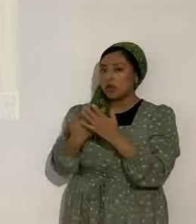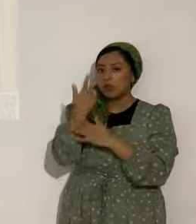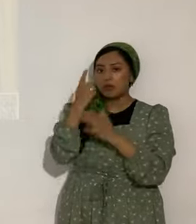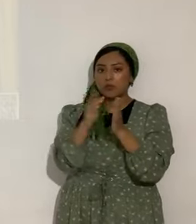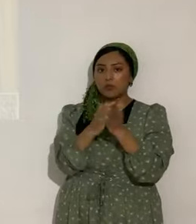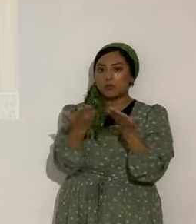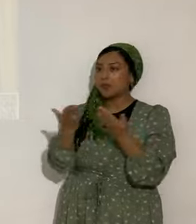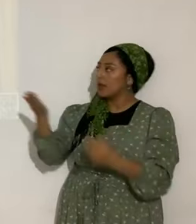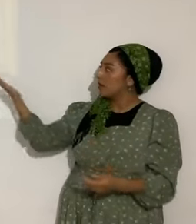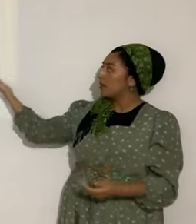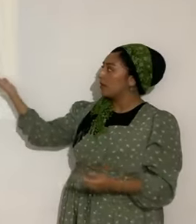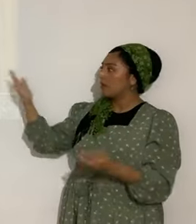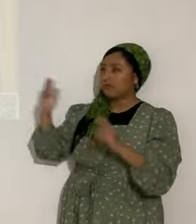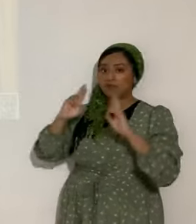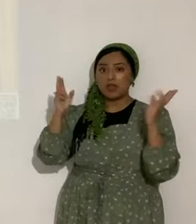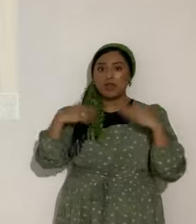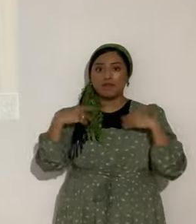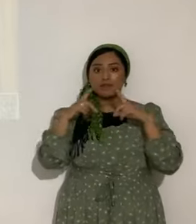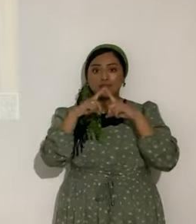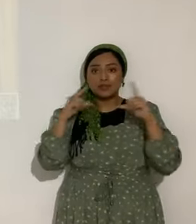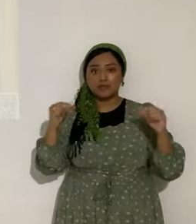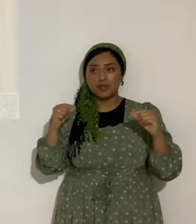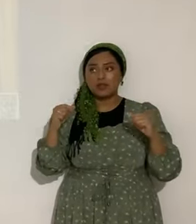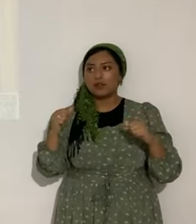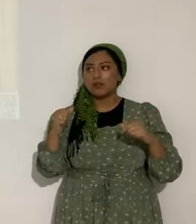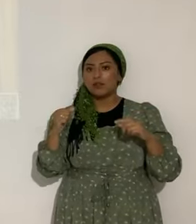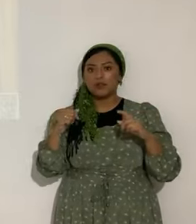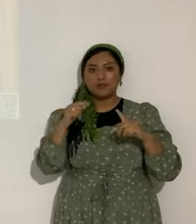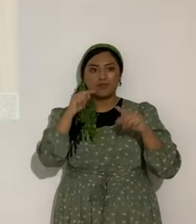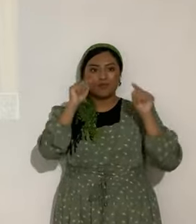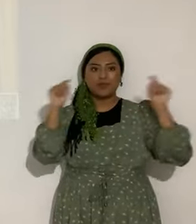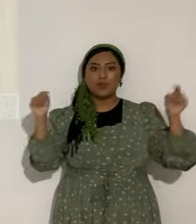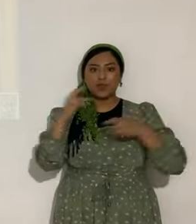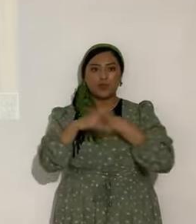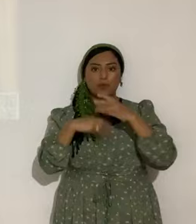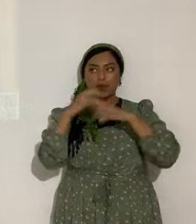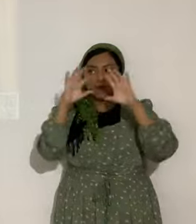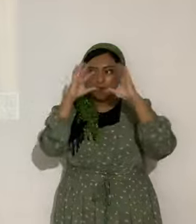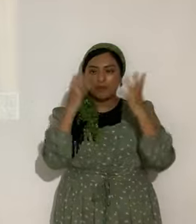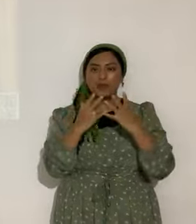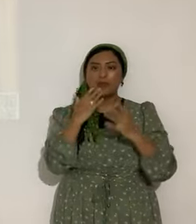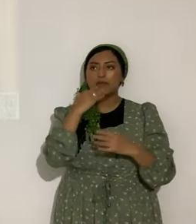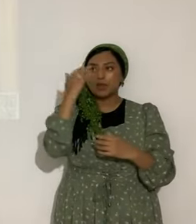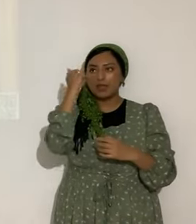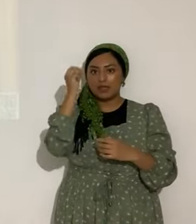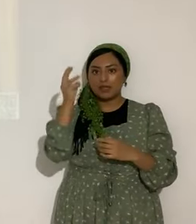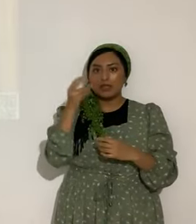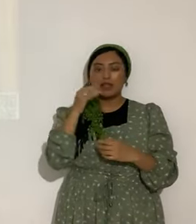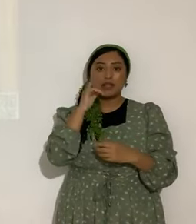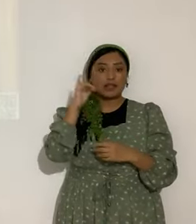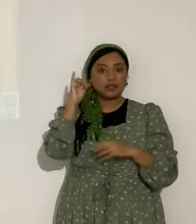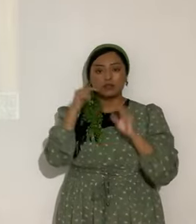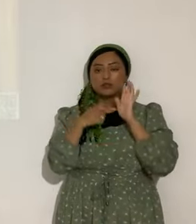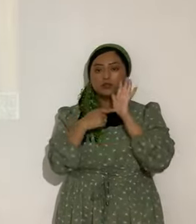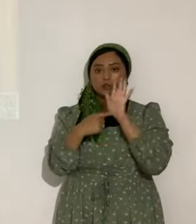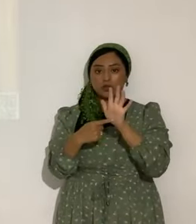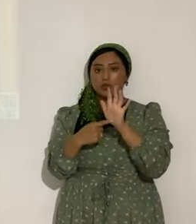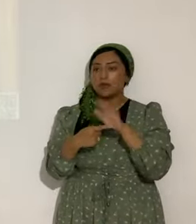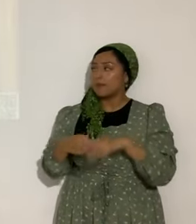Ya se escaneó en Japón, bueno, ya anda por todos lados, gracias a Yahshua, y la presentamos ayer. Es una revista